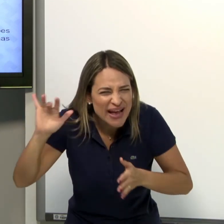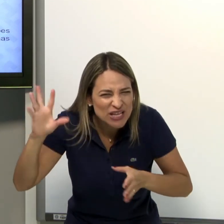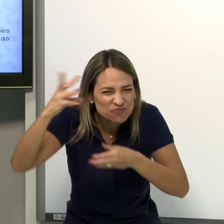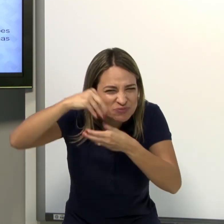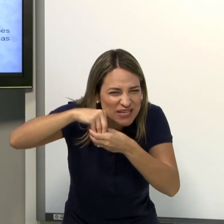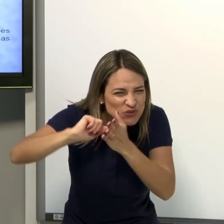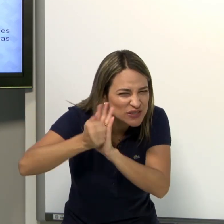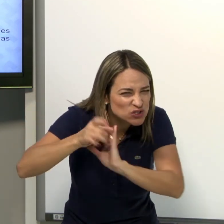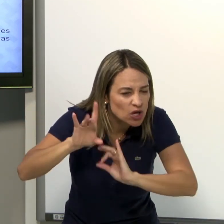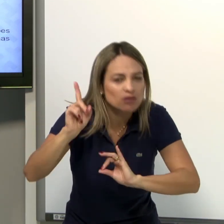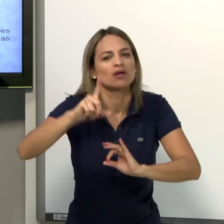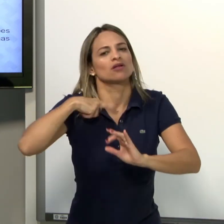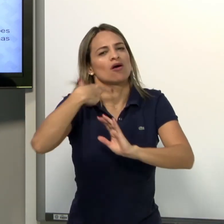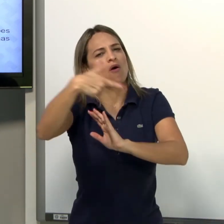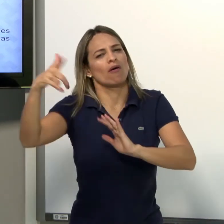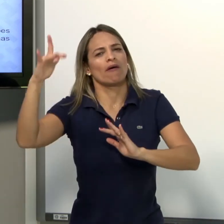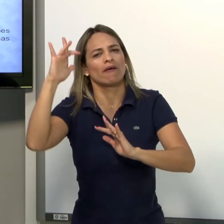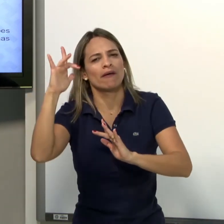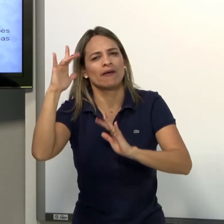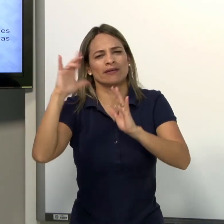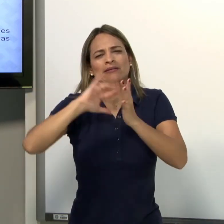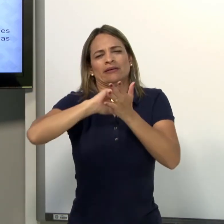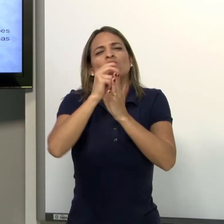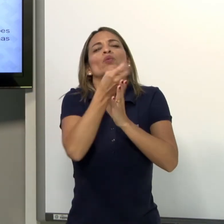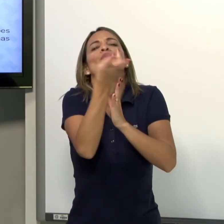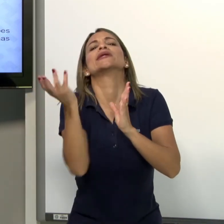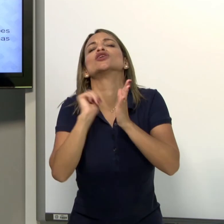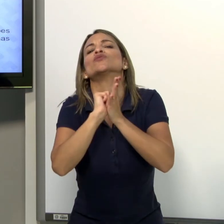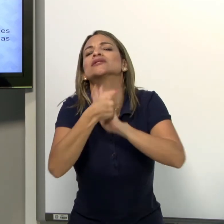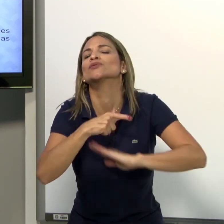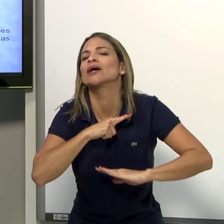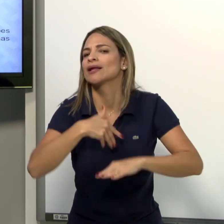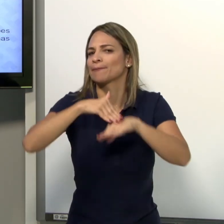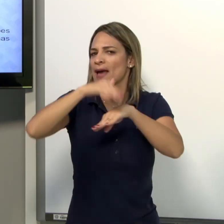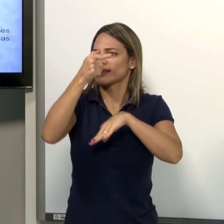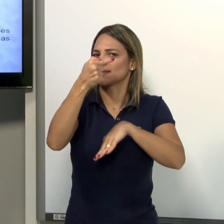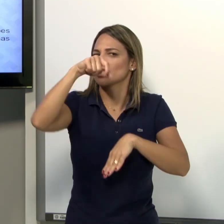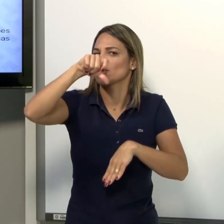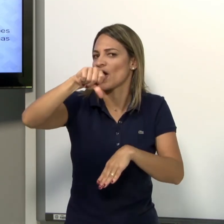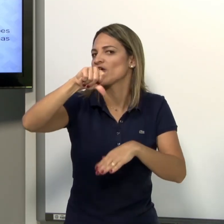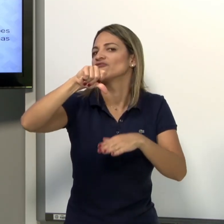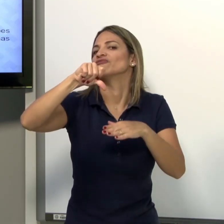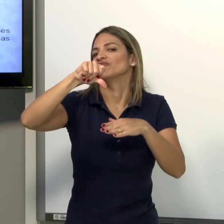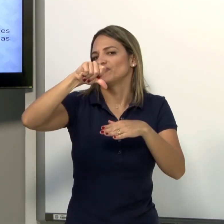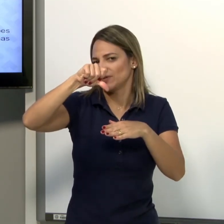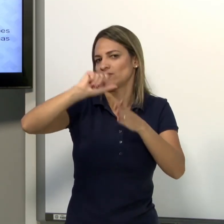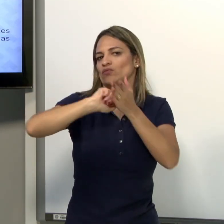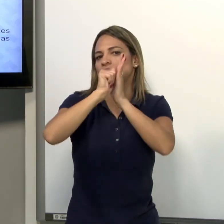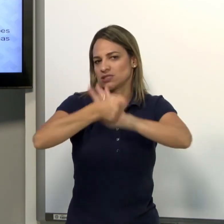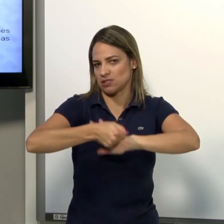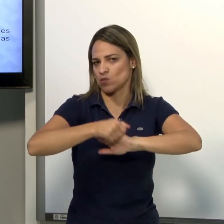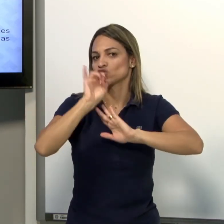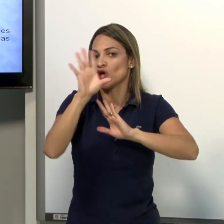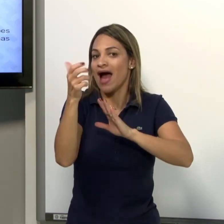Configuração de mãos. Mas é só o alfabeto que se usa? Não. Temos outras configurações. Temos mais de 79